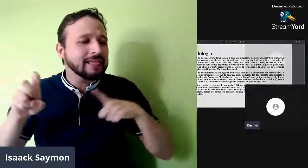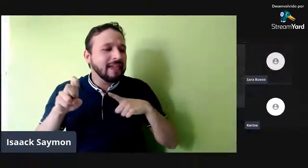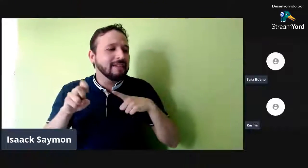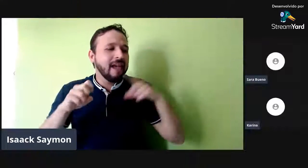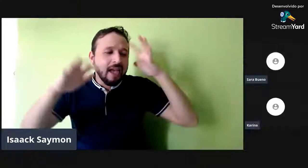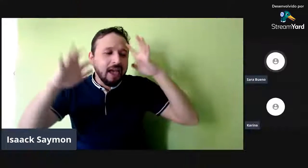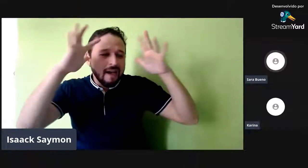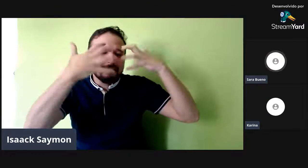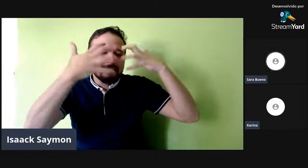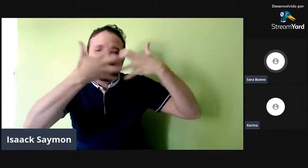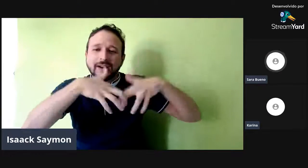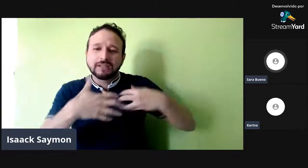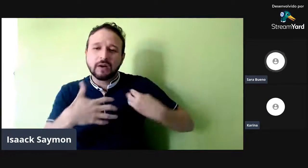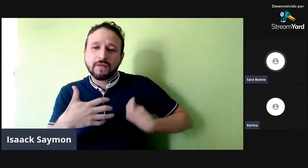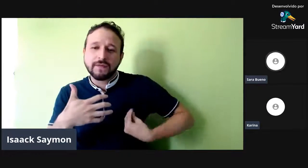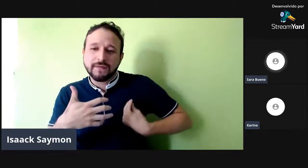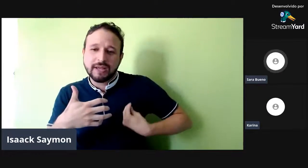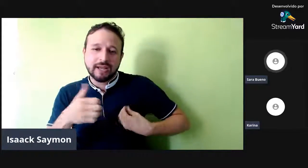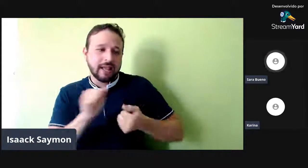Eu vou fazer umas coletas de dados.